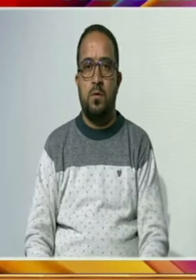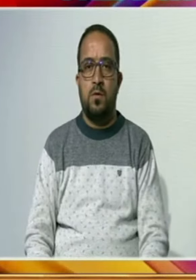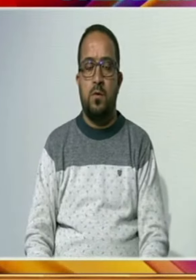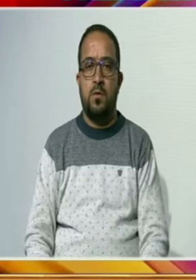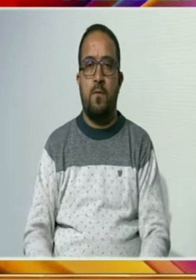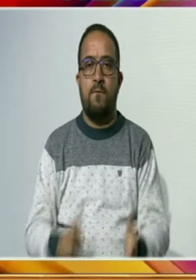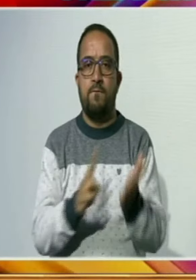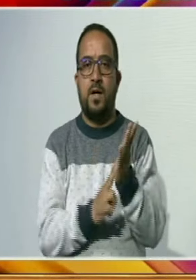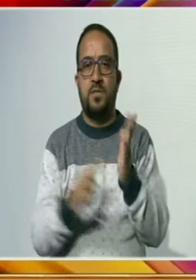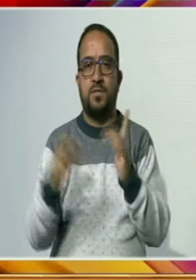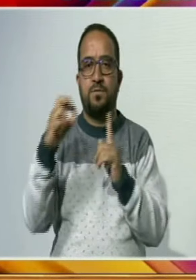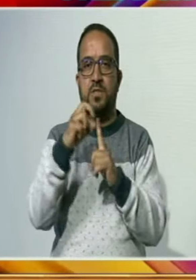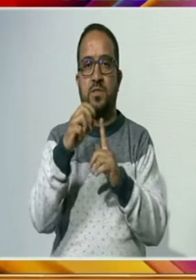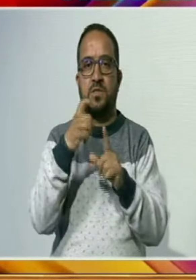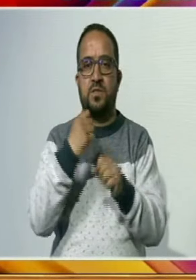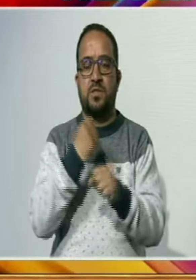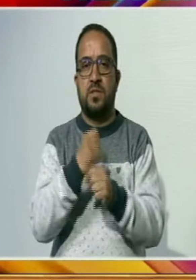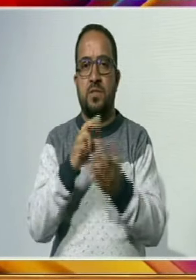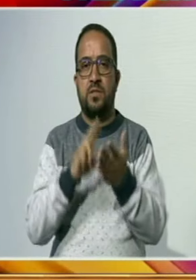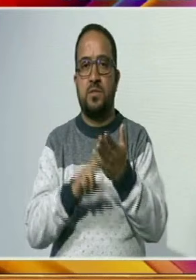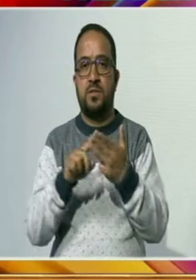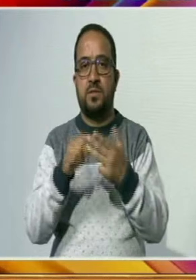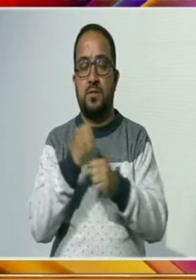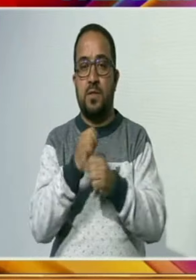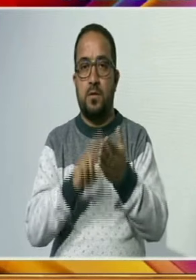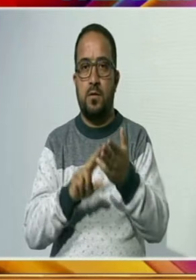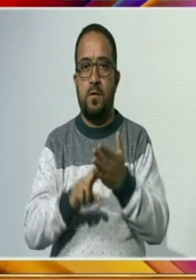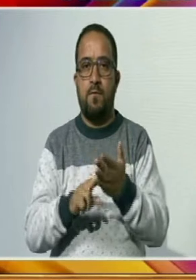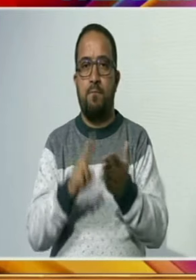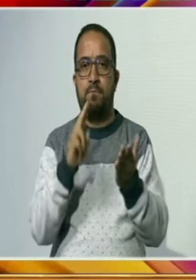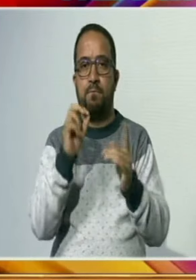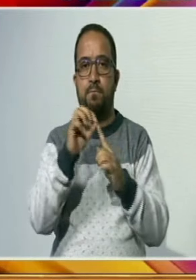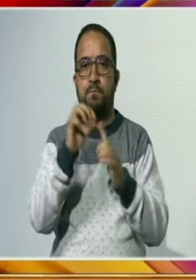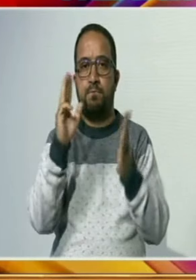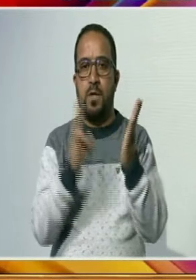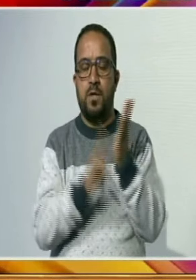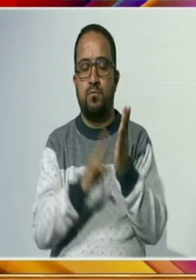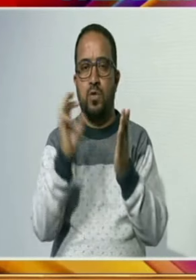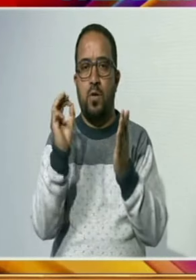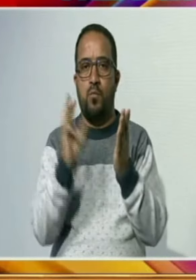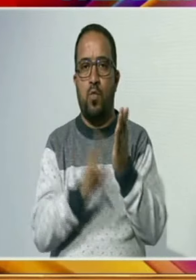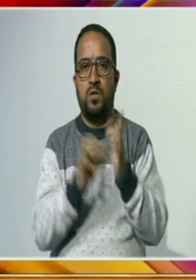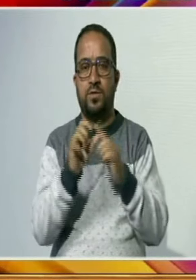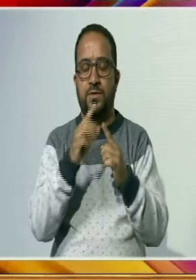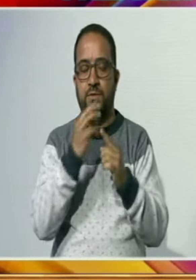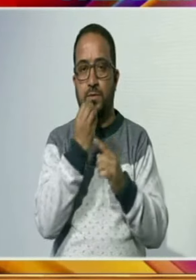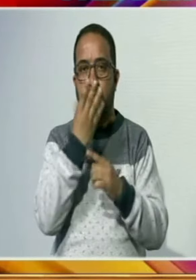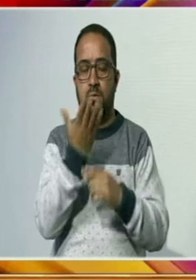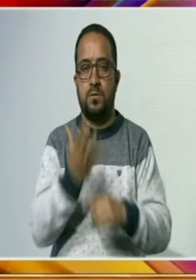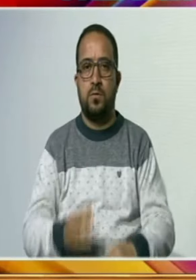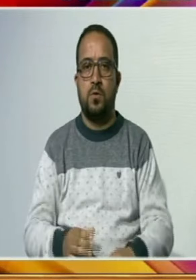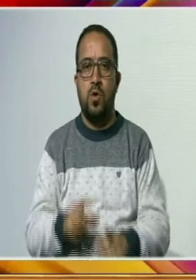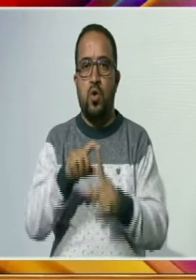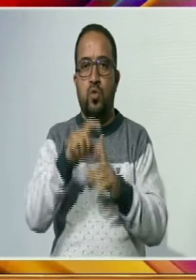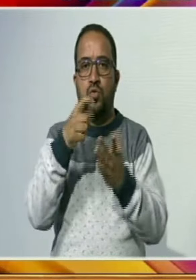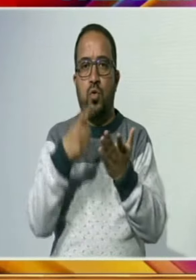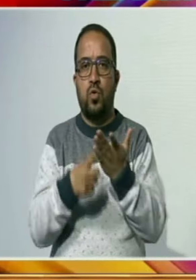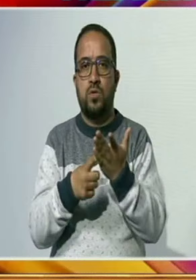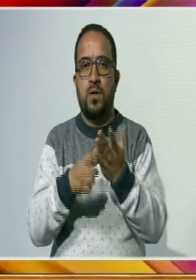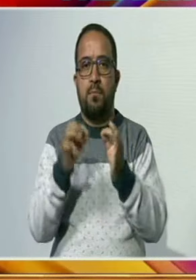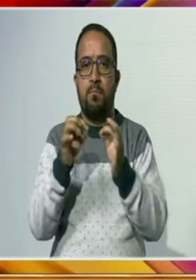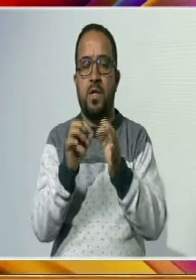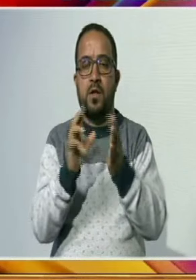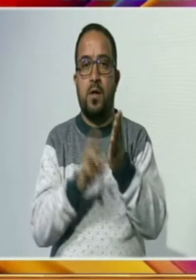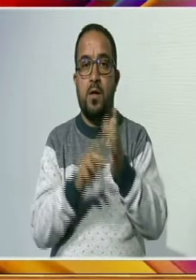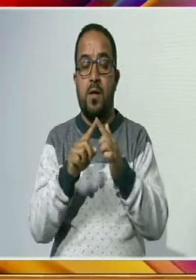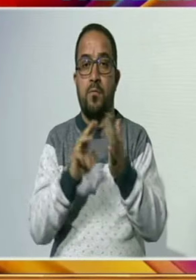نائب صدر جگدیب دنکڑ اور وزیر عظم نیرندر موڈی نے ڈاکٹر بی آر امبیڈ کر کی